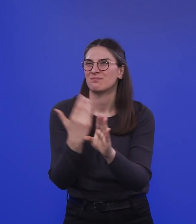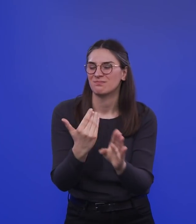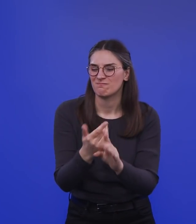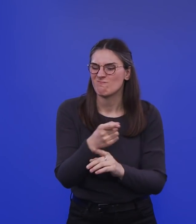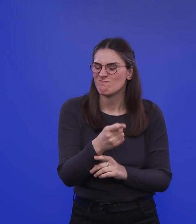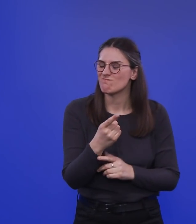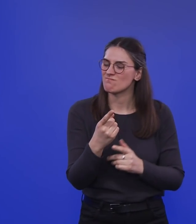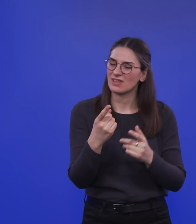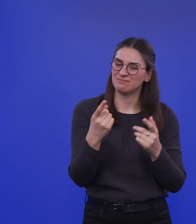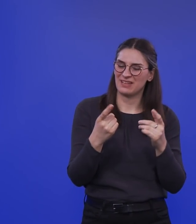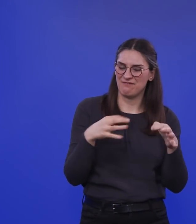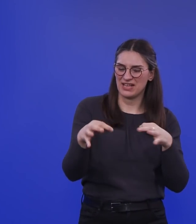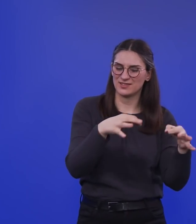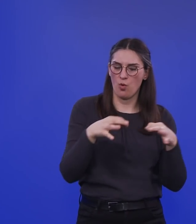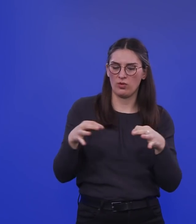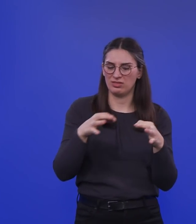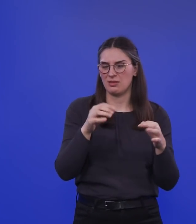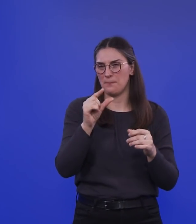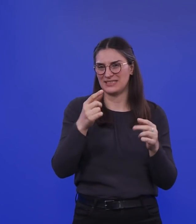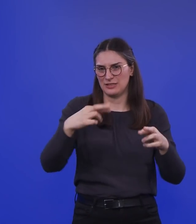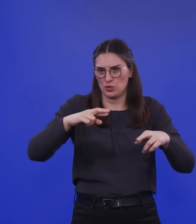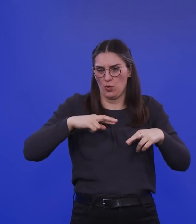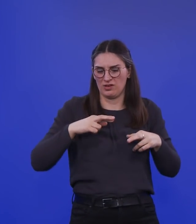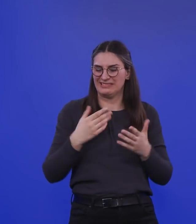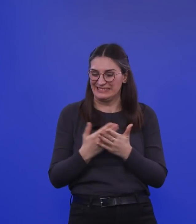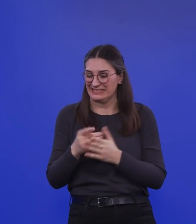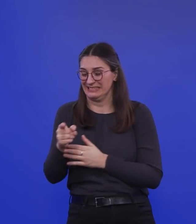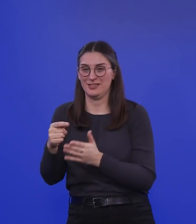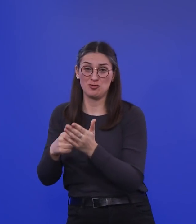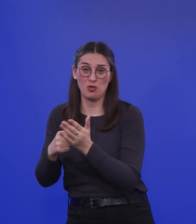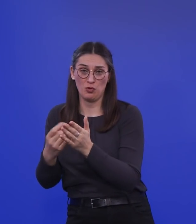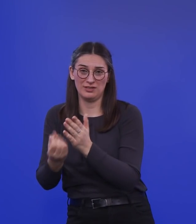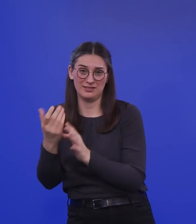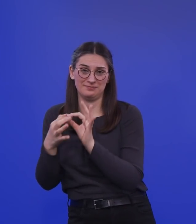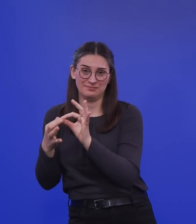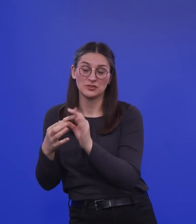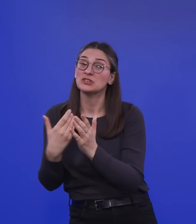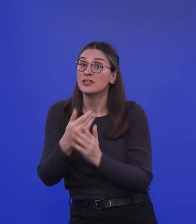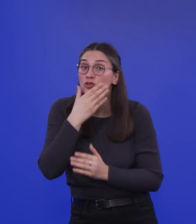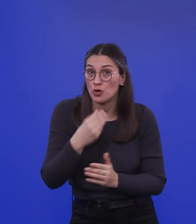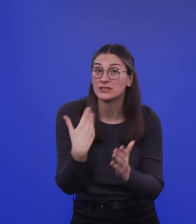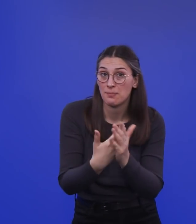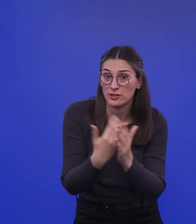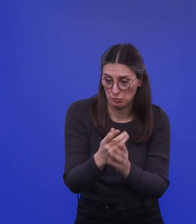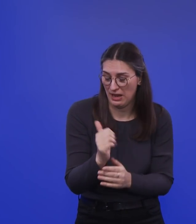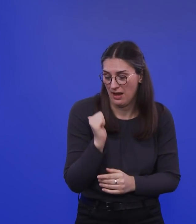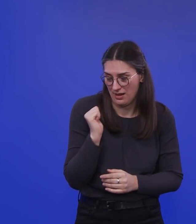Infektionstätigkeit eher daraus zu begründen ist. gibt also eben nicht, und das ist ein sehr schönes Beispiel für das, was wir vorhin besprochen haben.